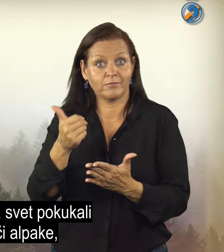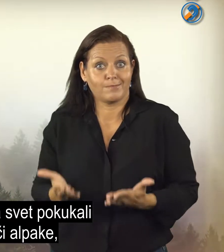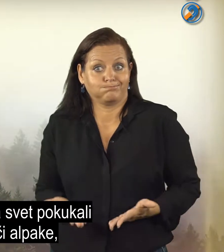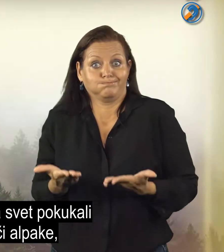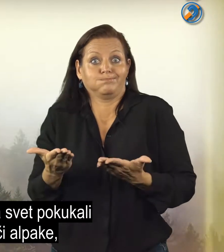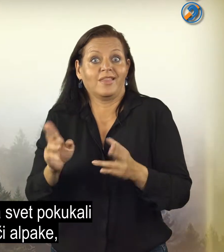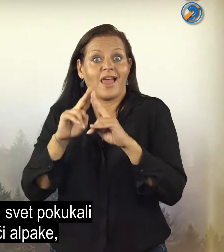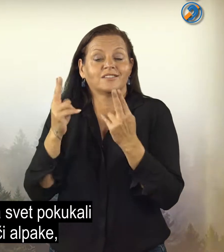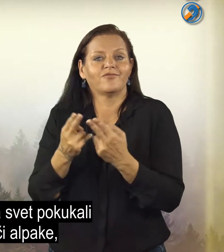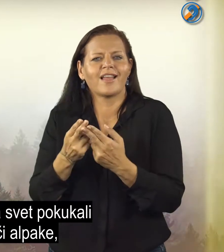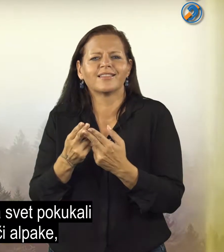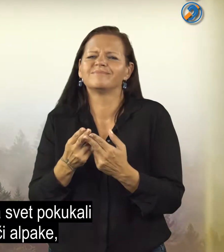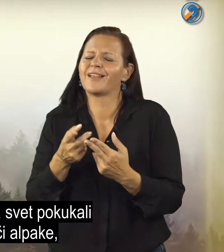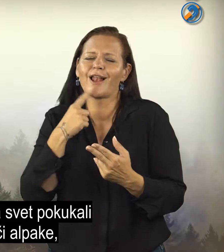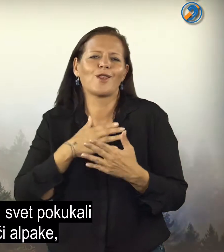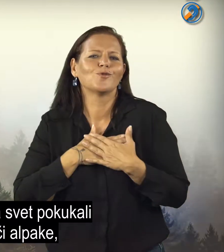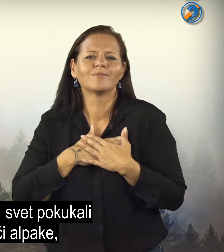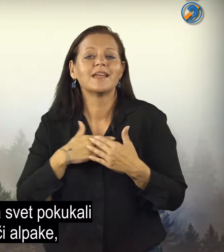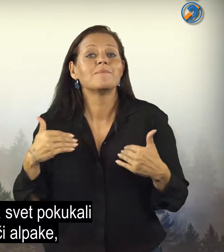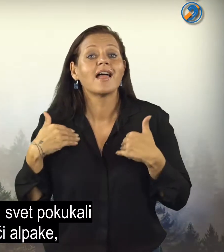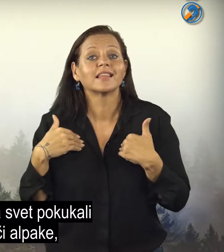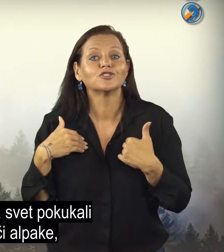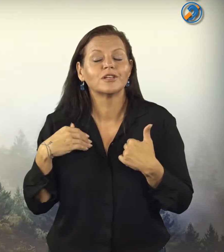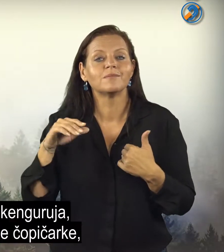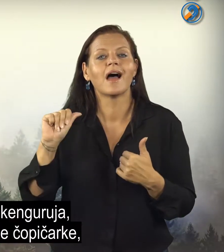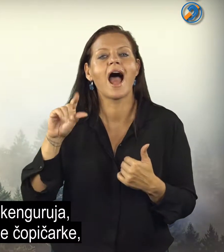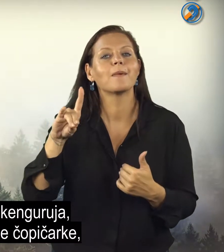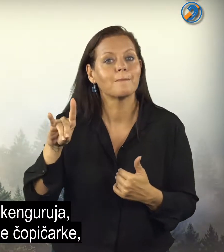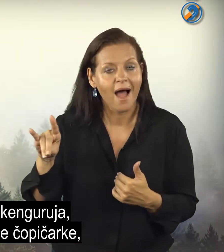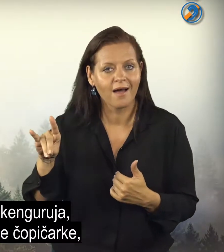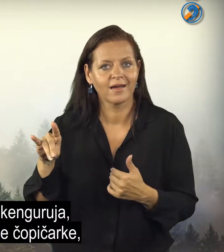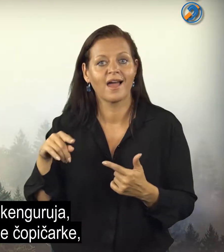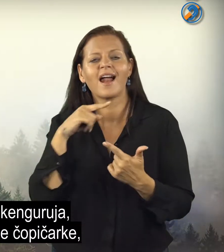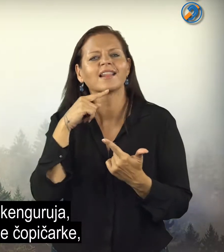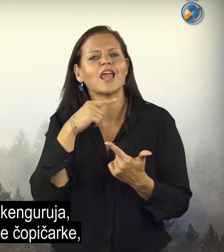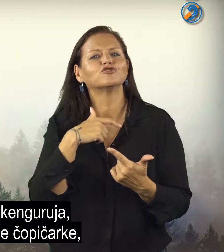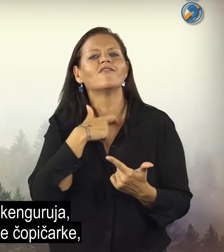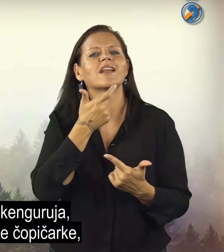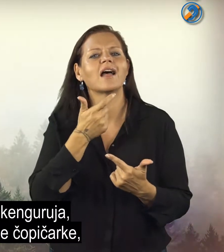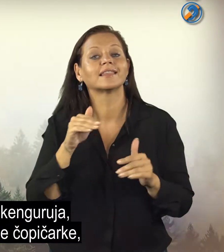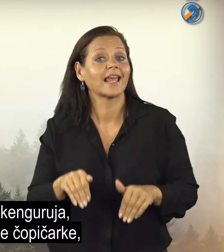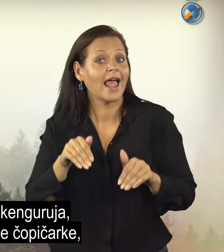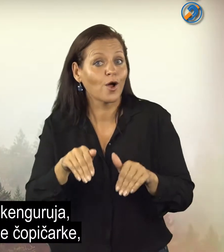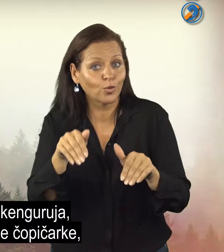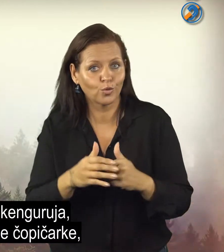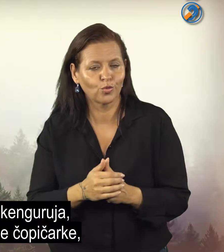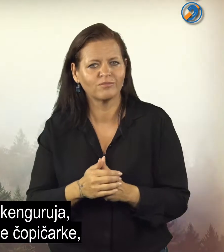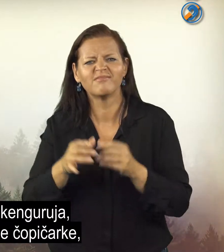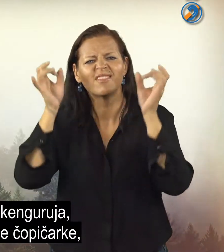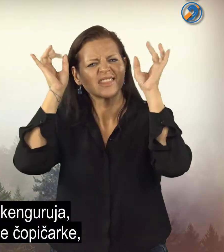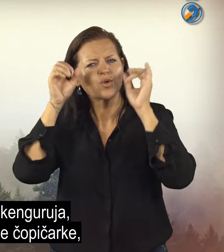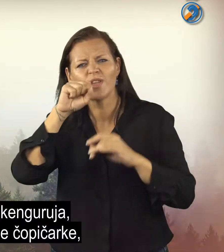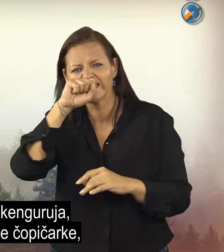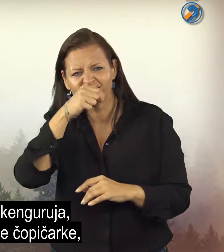Med prvimi so na svet pokukali ljubki mladiči alpake, rdečevratega kenguruja, divje